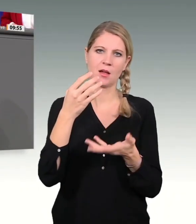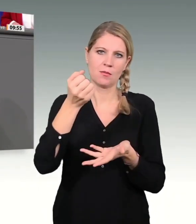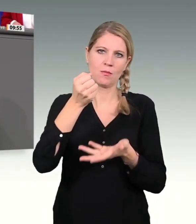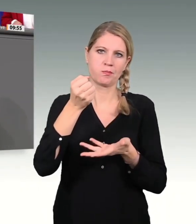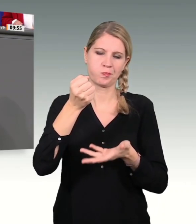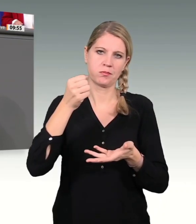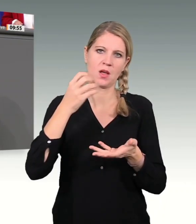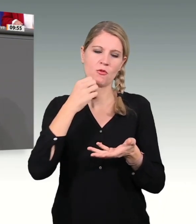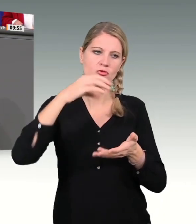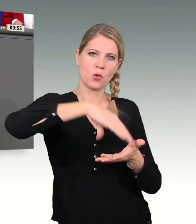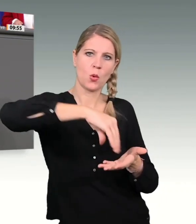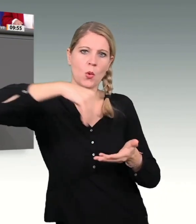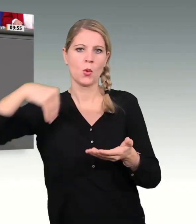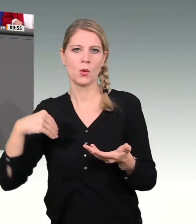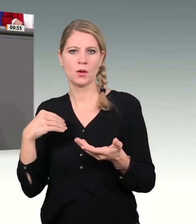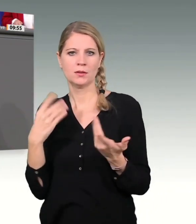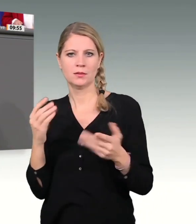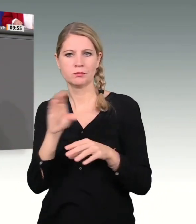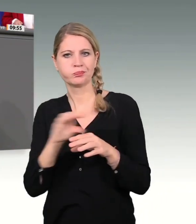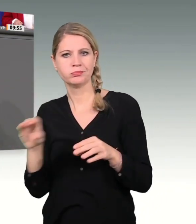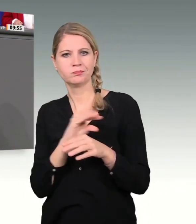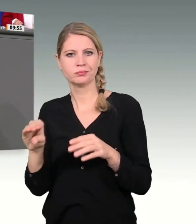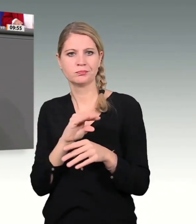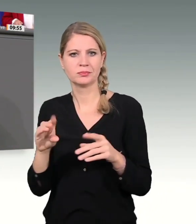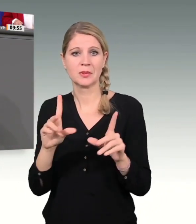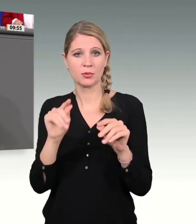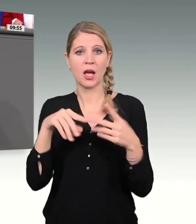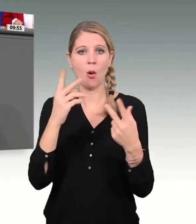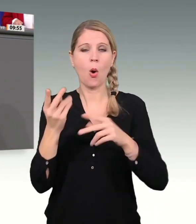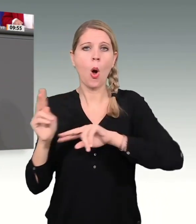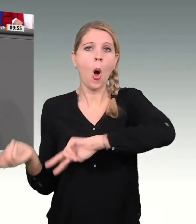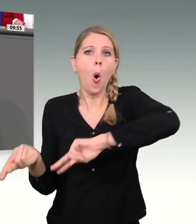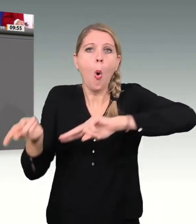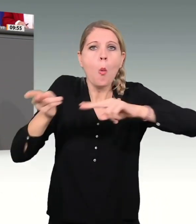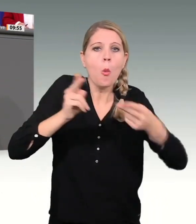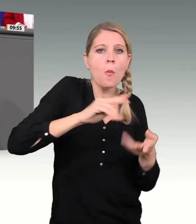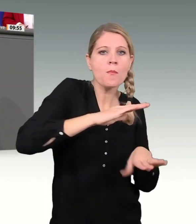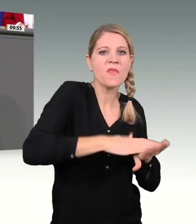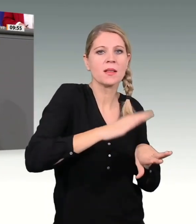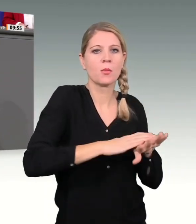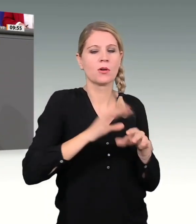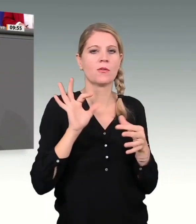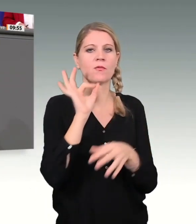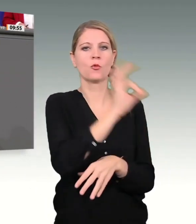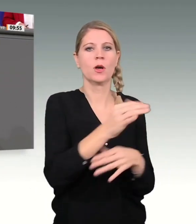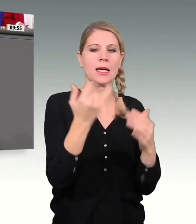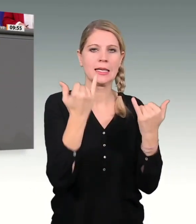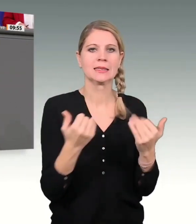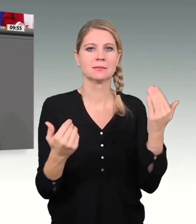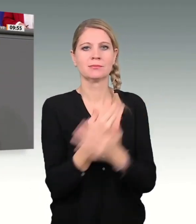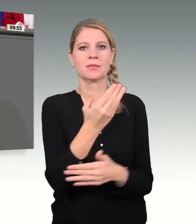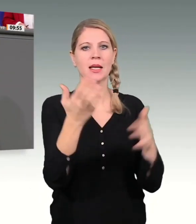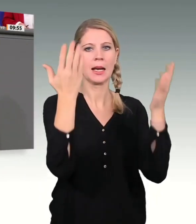zweitens zu dem Artikel 115 Grundgesetz, da die Ausnahme von der Schuldenregel ausschließlich mit der Pandemie